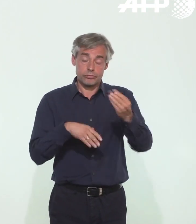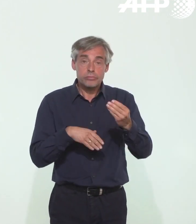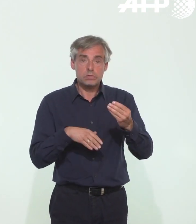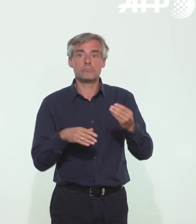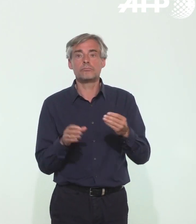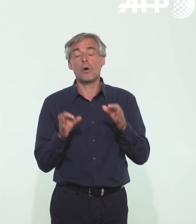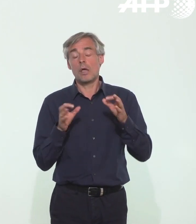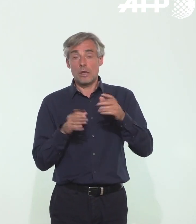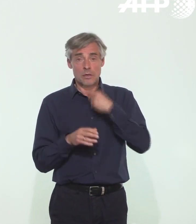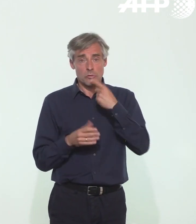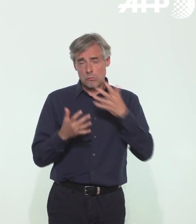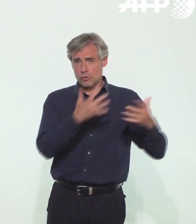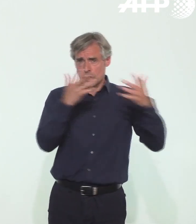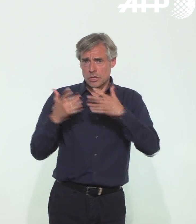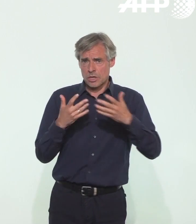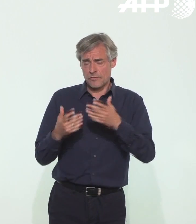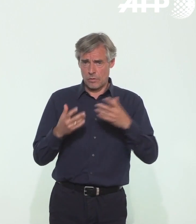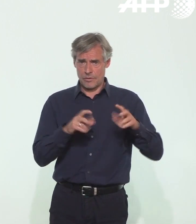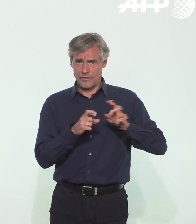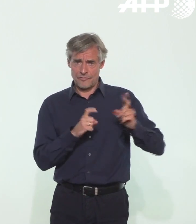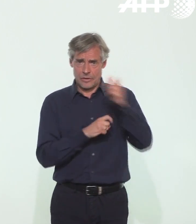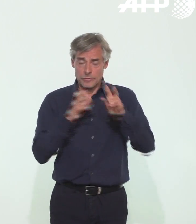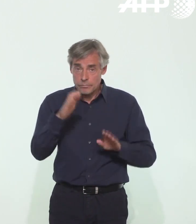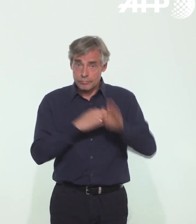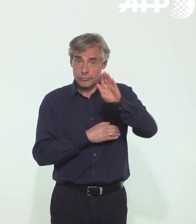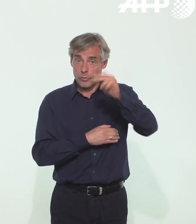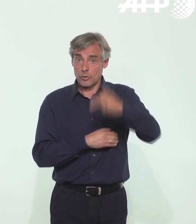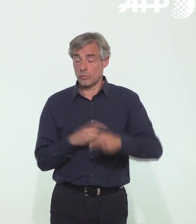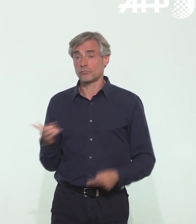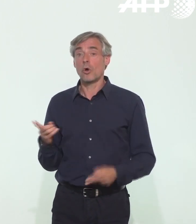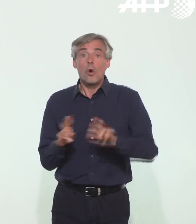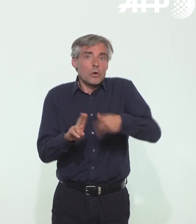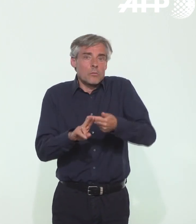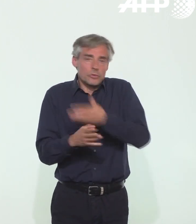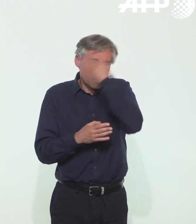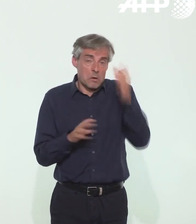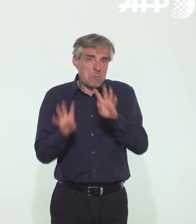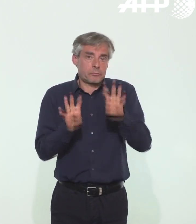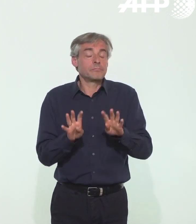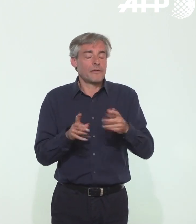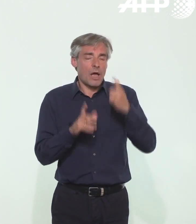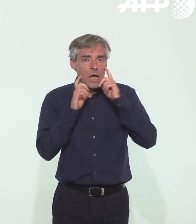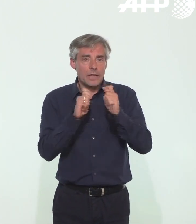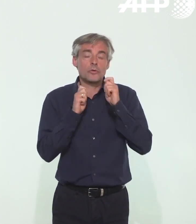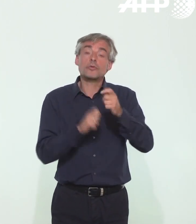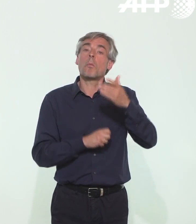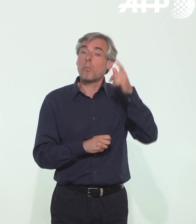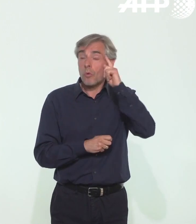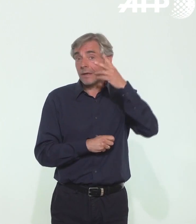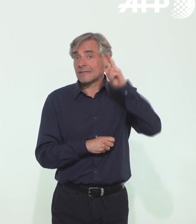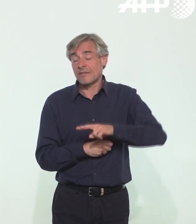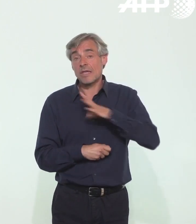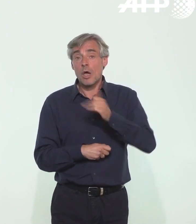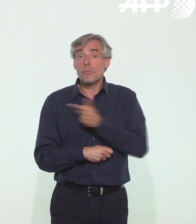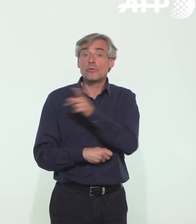le temps moyen d'incubation, pouvez-vous nous dire si le virus repart à la hausse ? Aujourd'hui, nous n'avons pas ce signal, mais il faut être très attentif parce que nous avons encore plusieurs